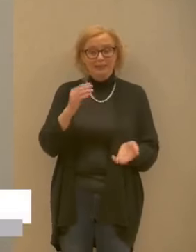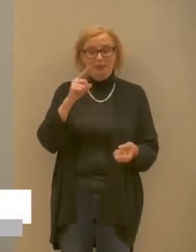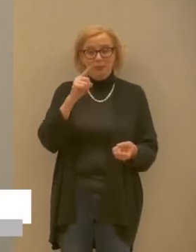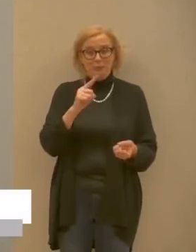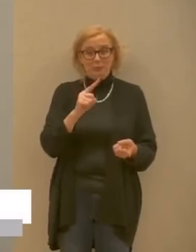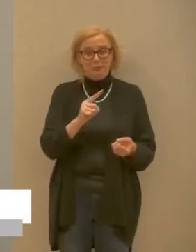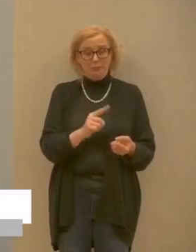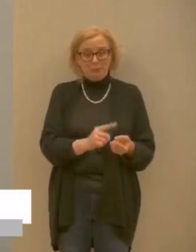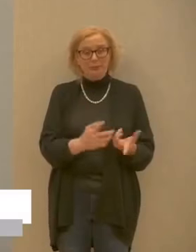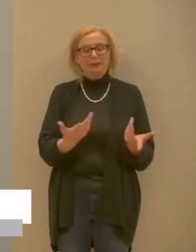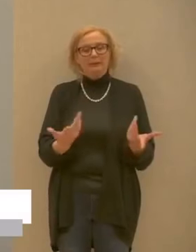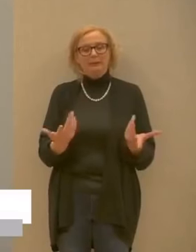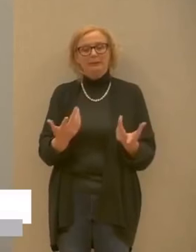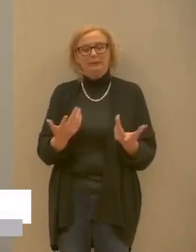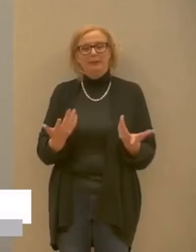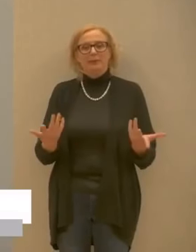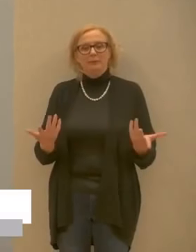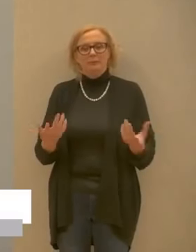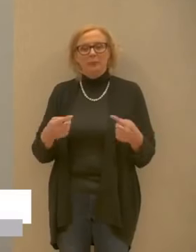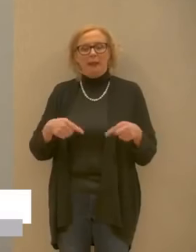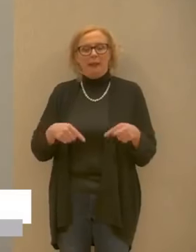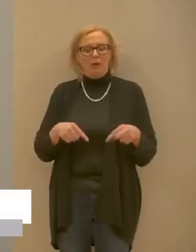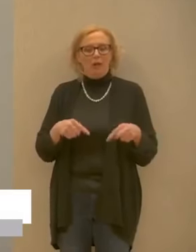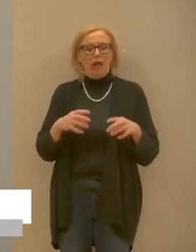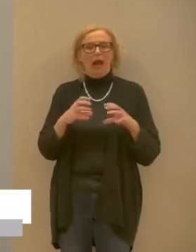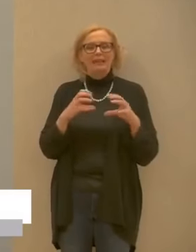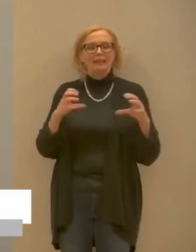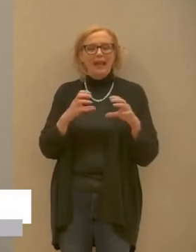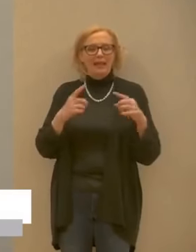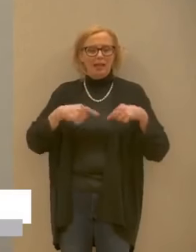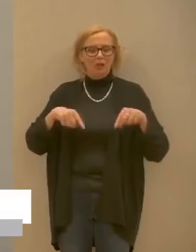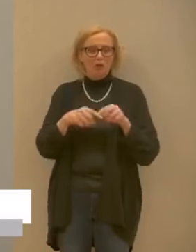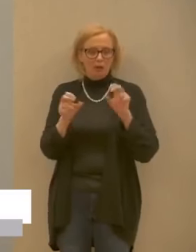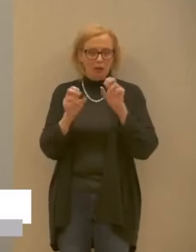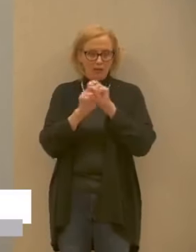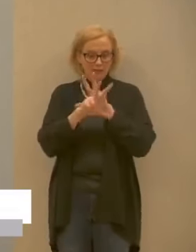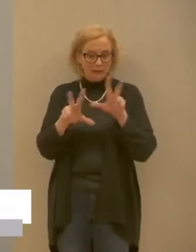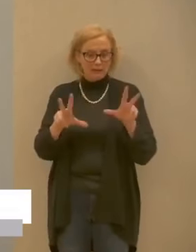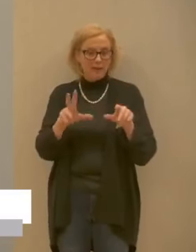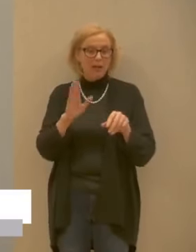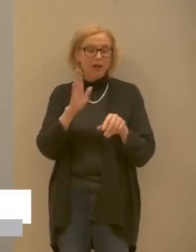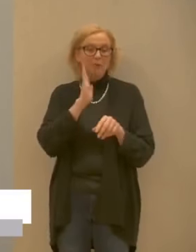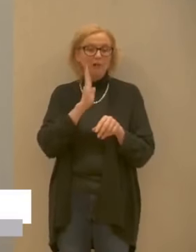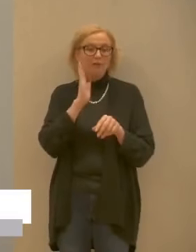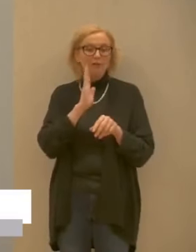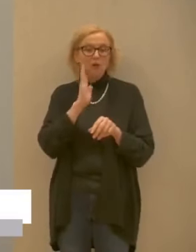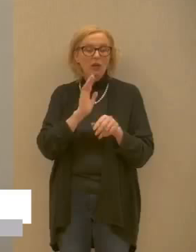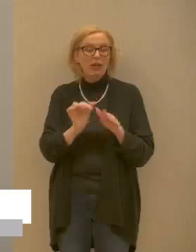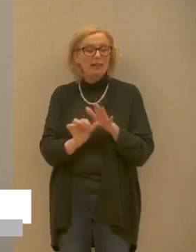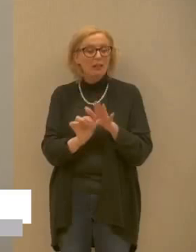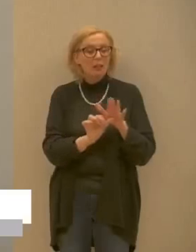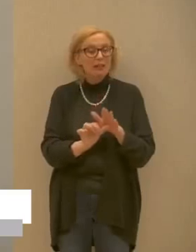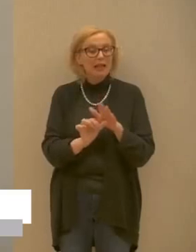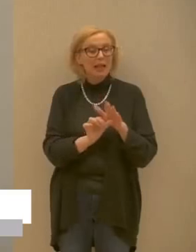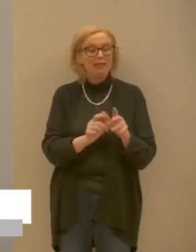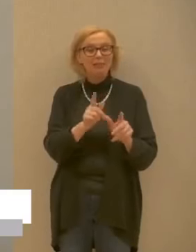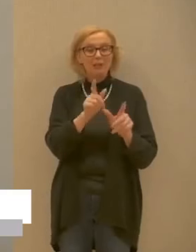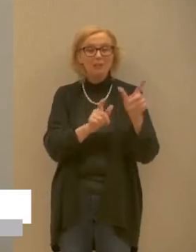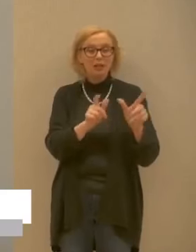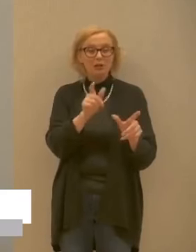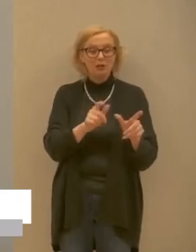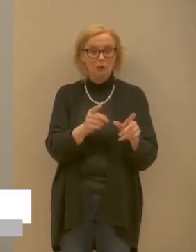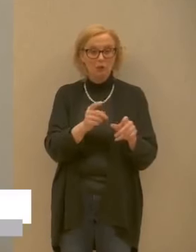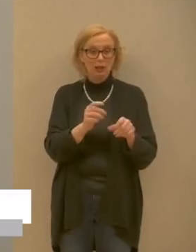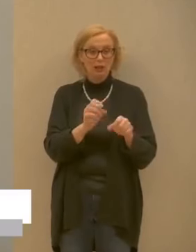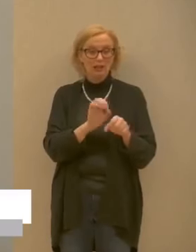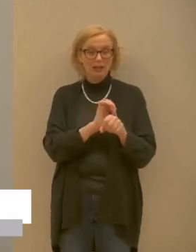'indicazione che abbiamo dato in azienda è di tutelare al massimo i dipendenti che sono a contatto diretto con dei casi da gestire